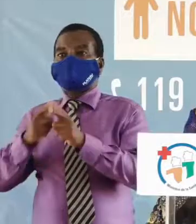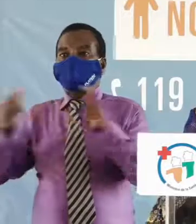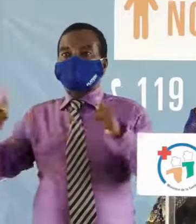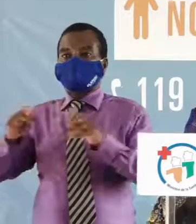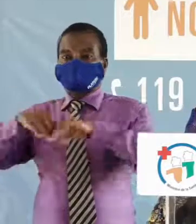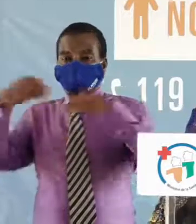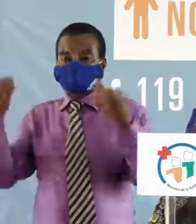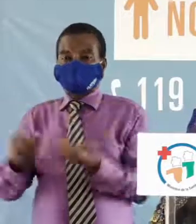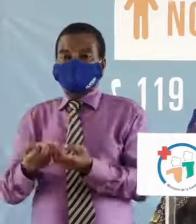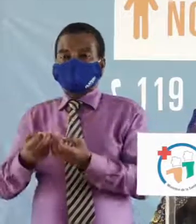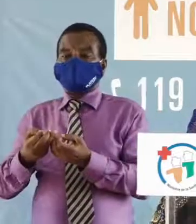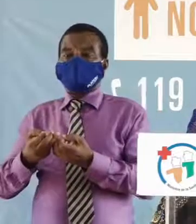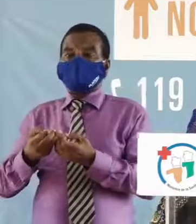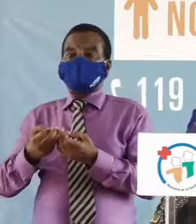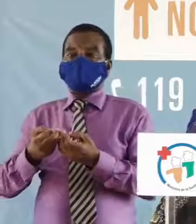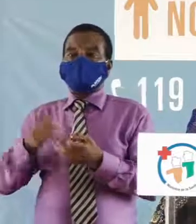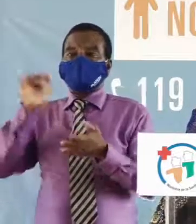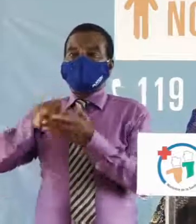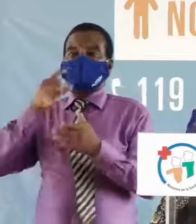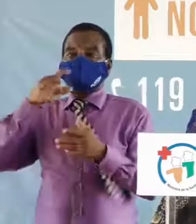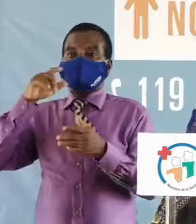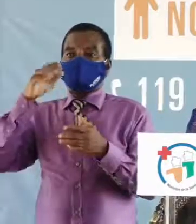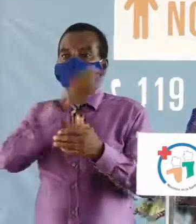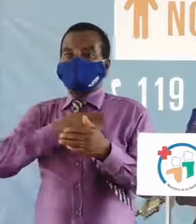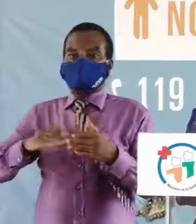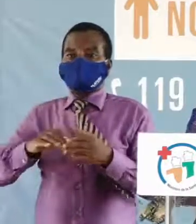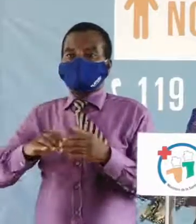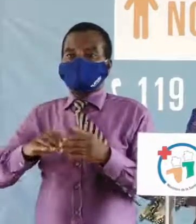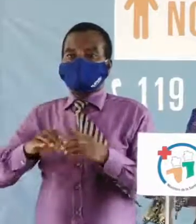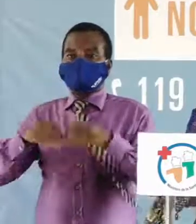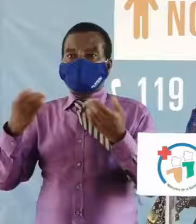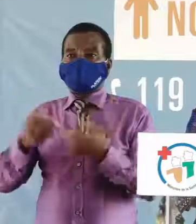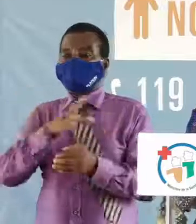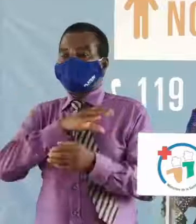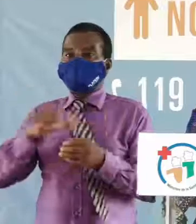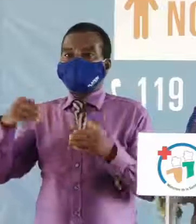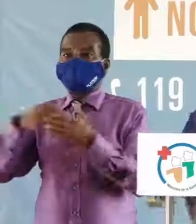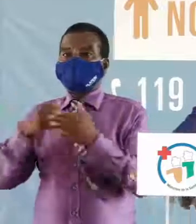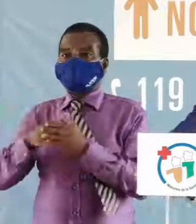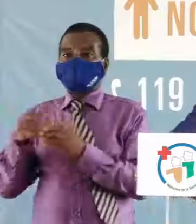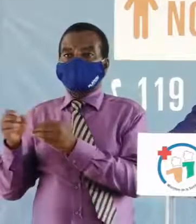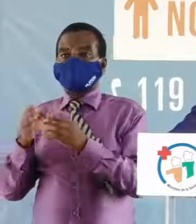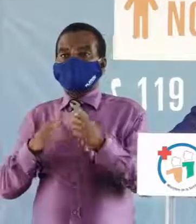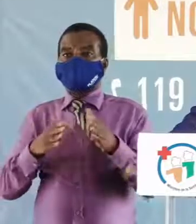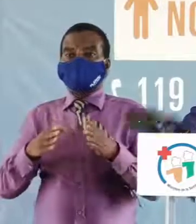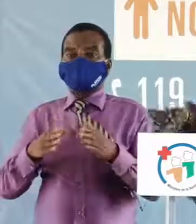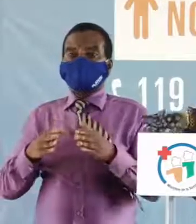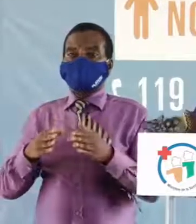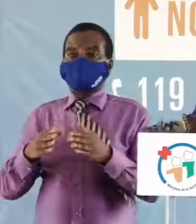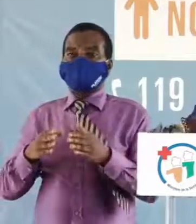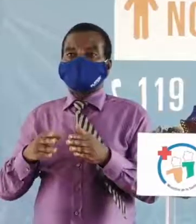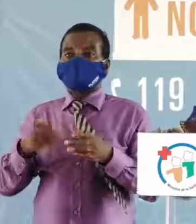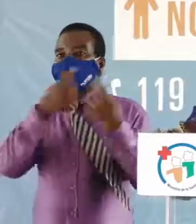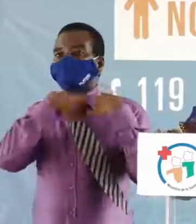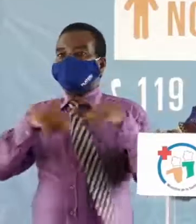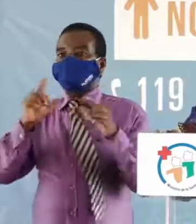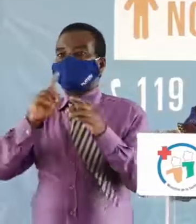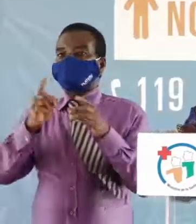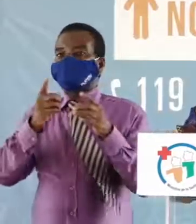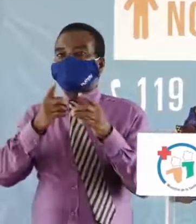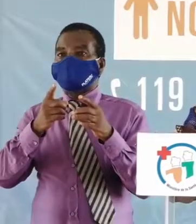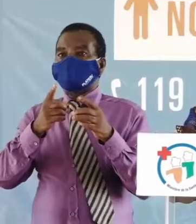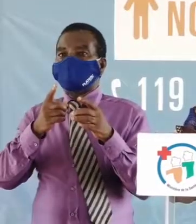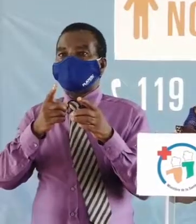grands foyers COVID-19 dans certaines communes. Cette nouvelle tendance est caractérisée comme suite depuis quelques jours